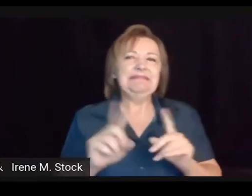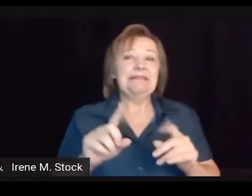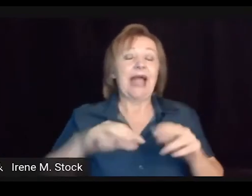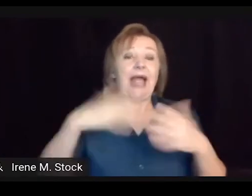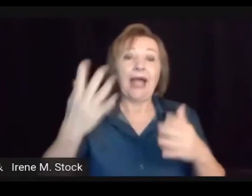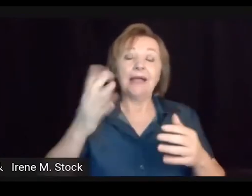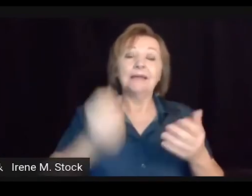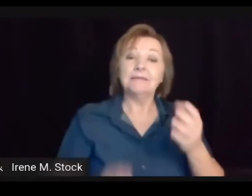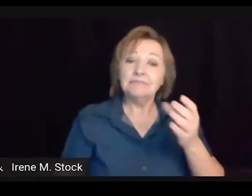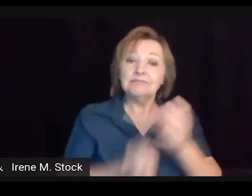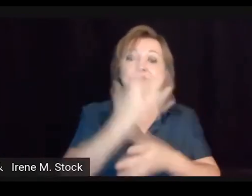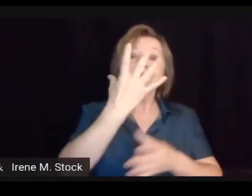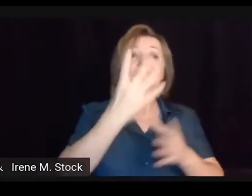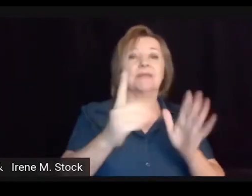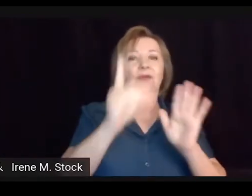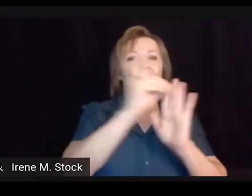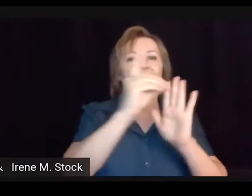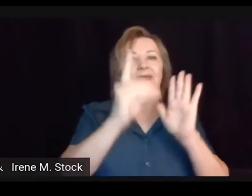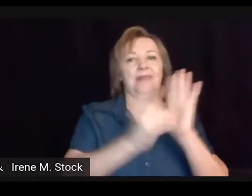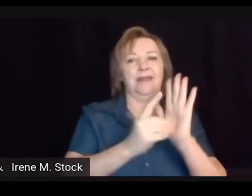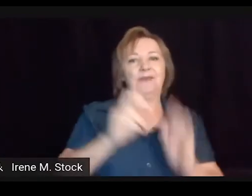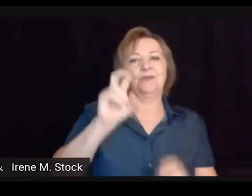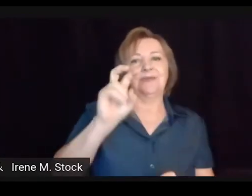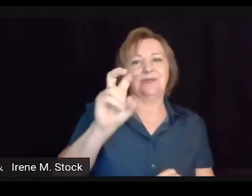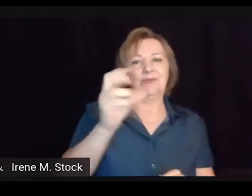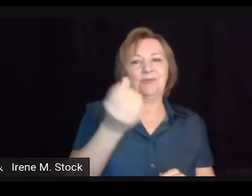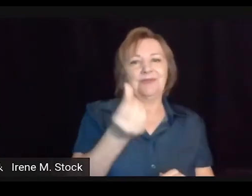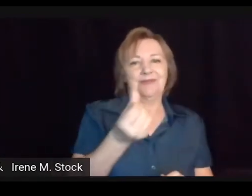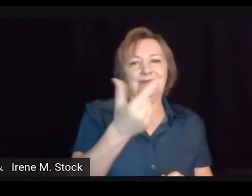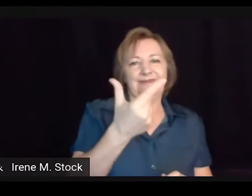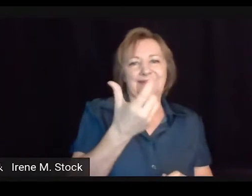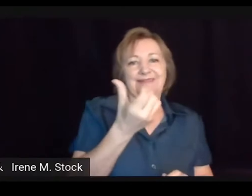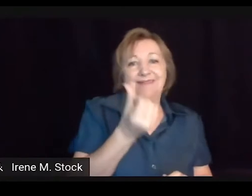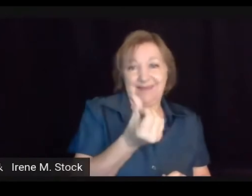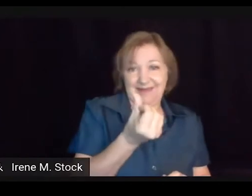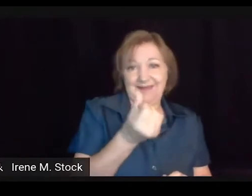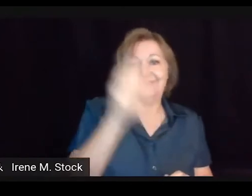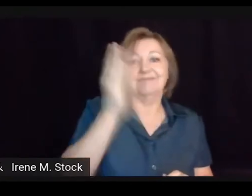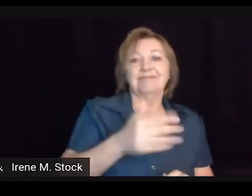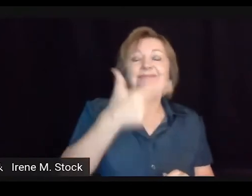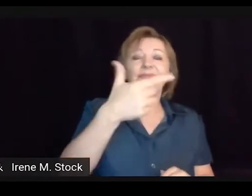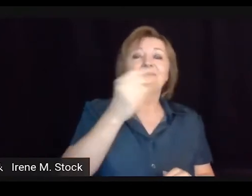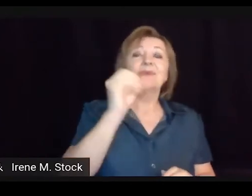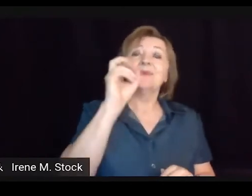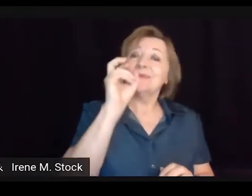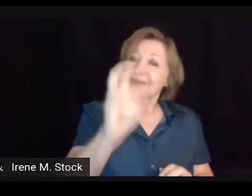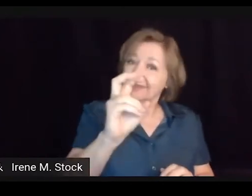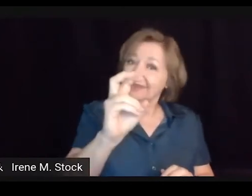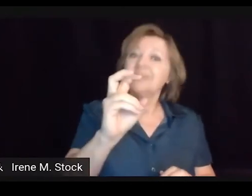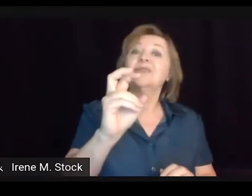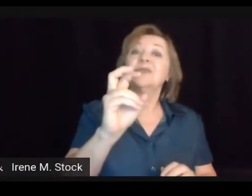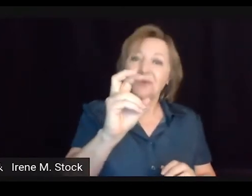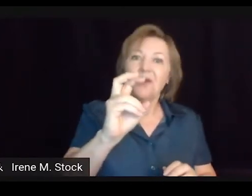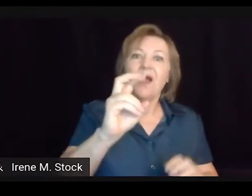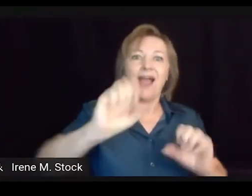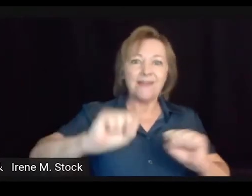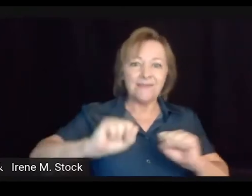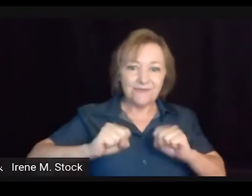preconceito, a Libras ainda não foi disseminada totalmente. Depois veio o decreto 5626 de